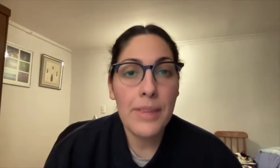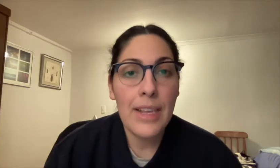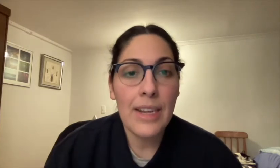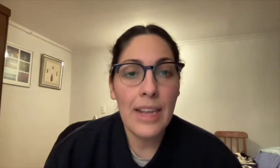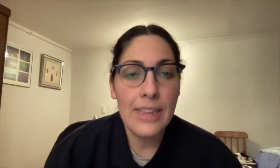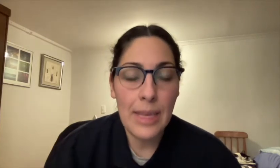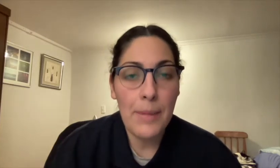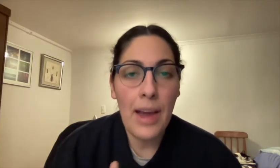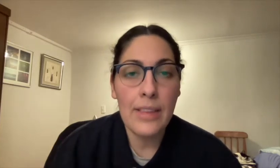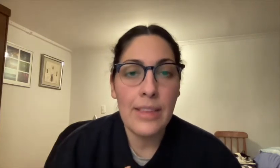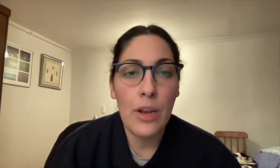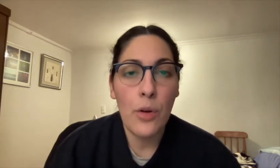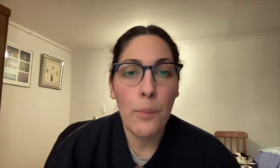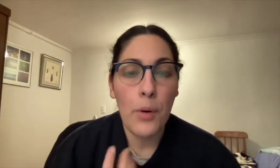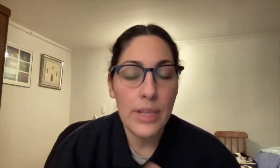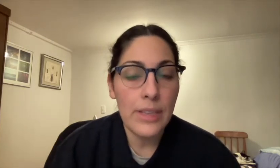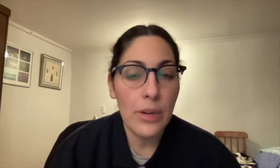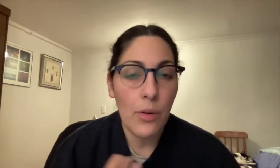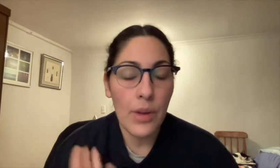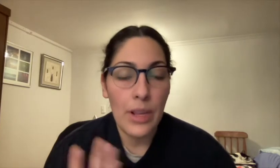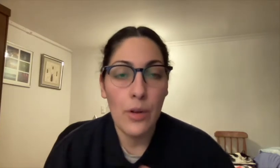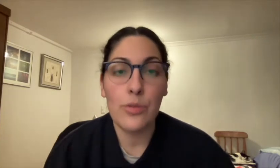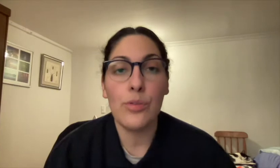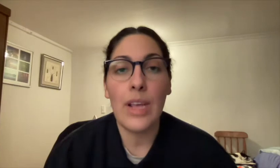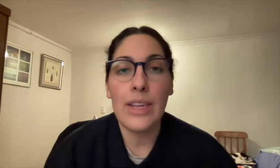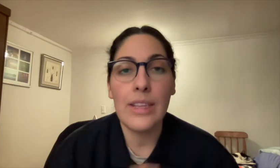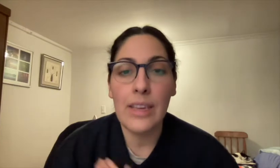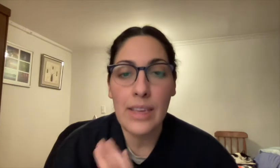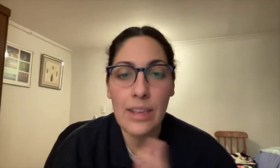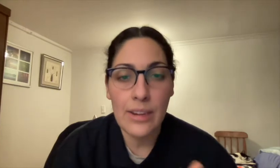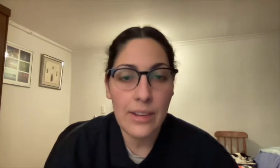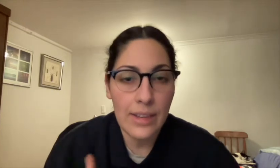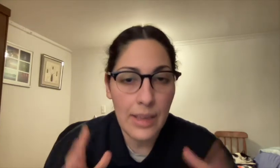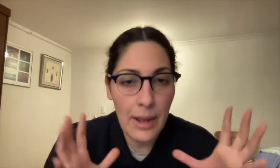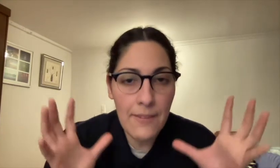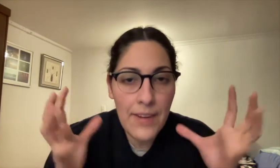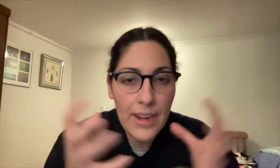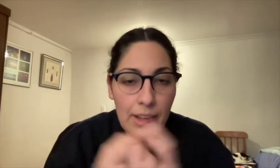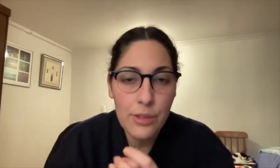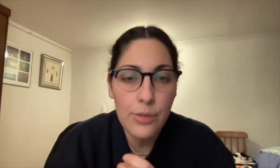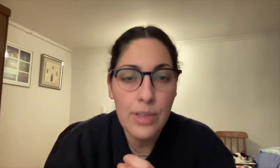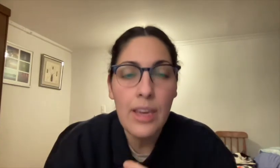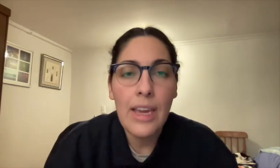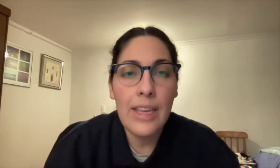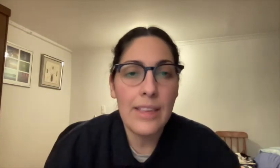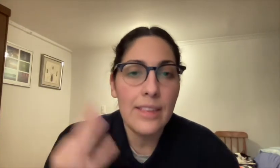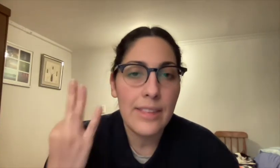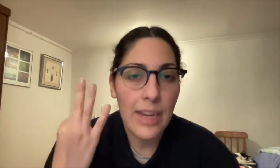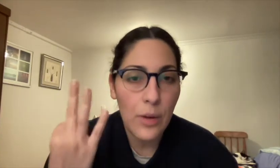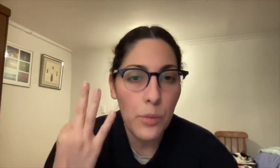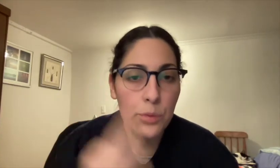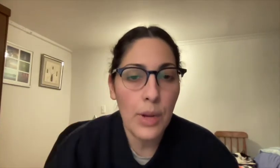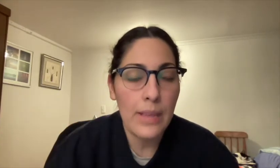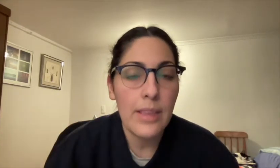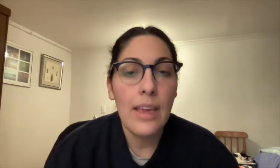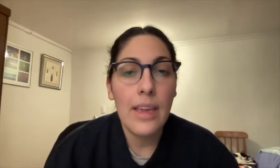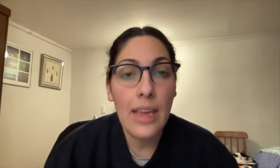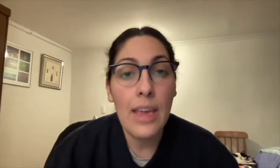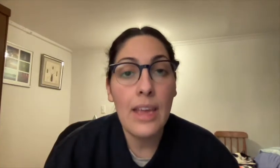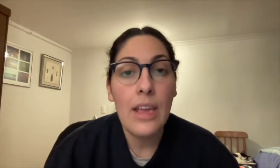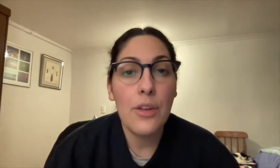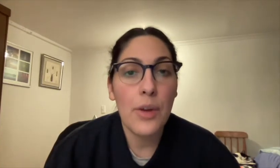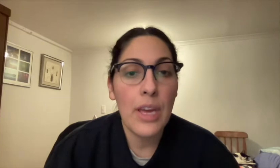justamente el tema de lo político y lo social que alberga entonces estas tres culturas.